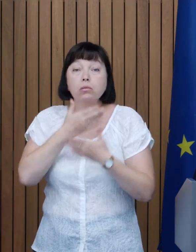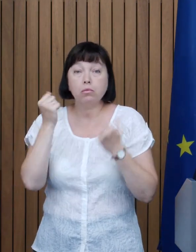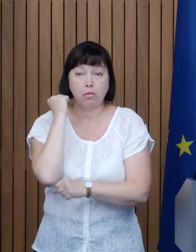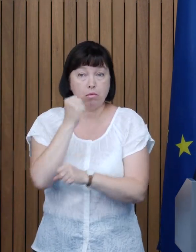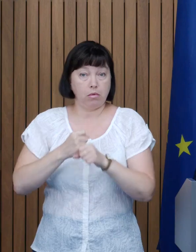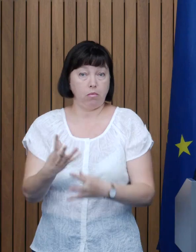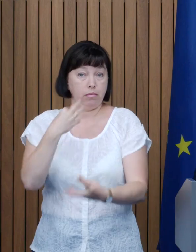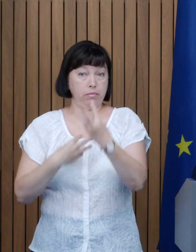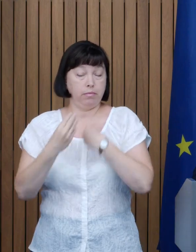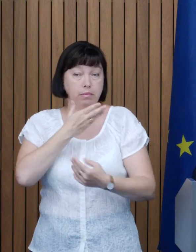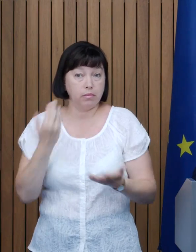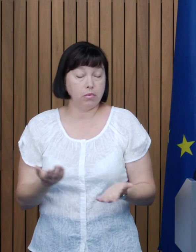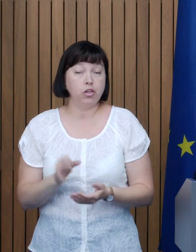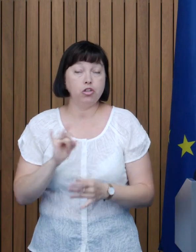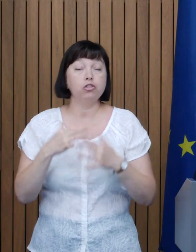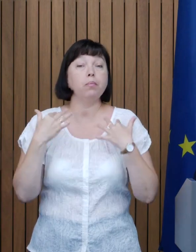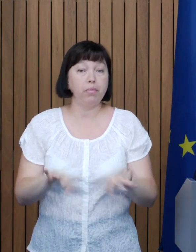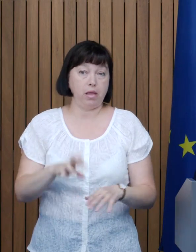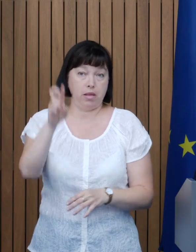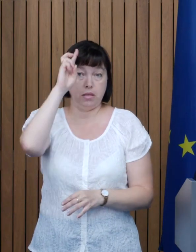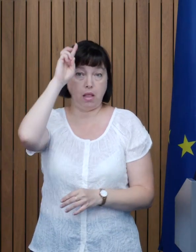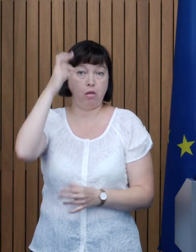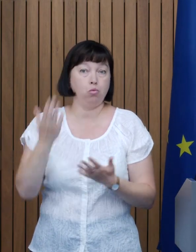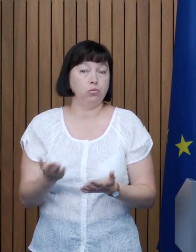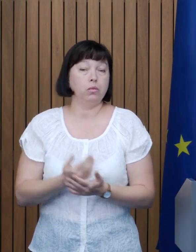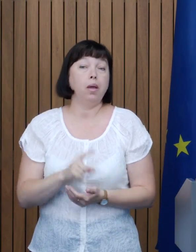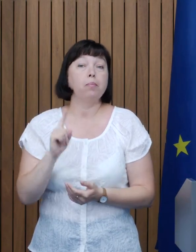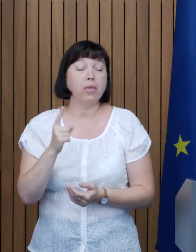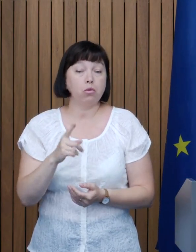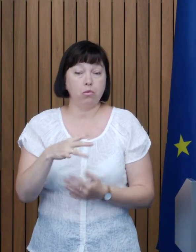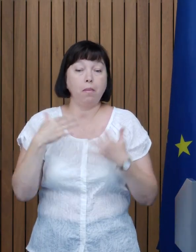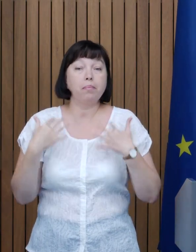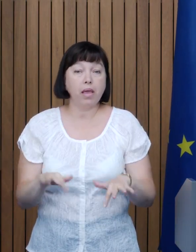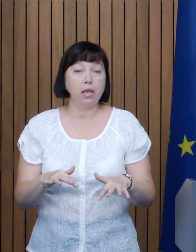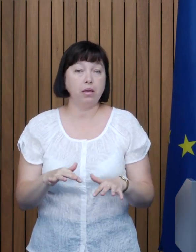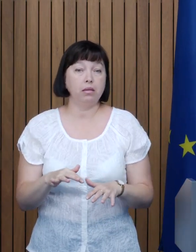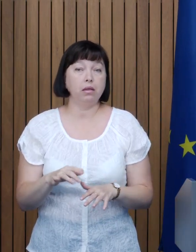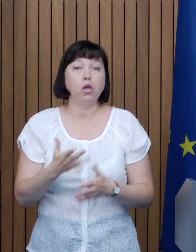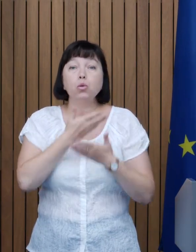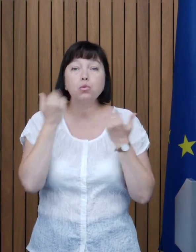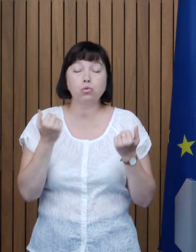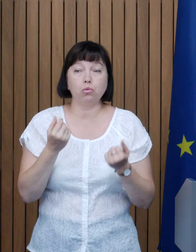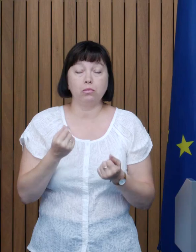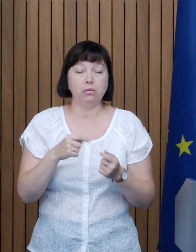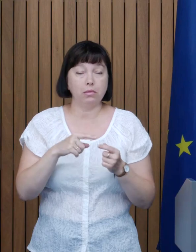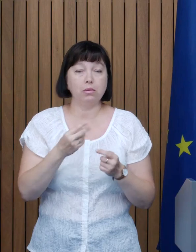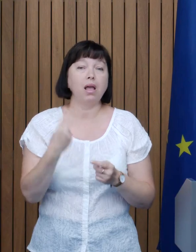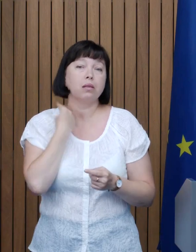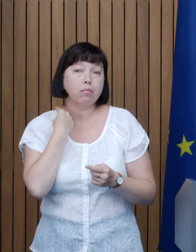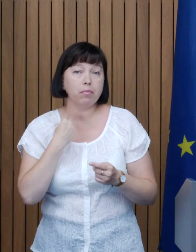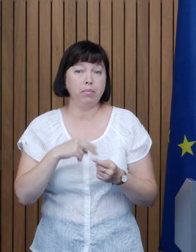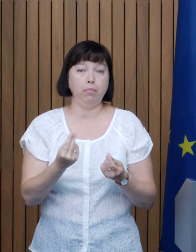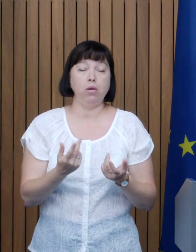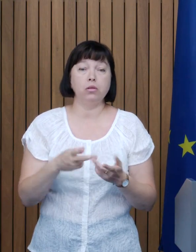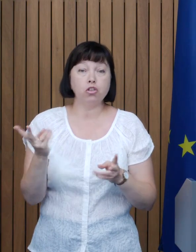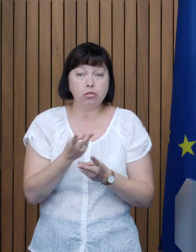bine instruite Și are de pierdut și statul pentru că pierde prin faptul că nu sunt în caseri În rugerci și